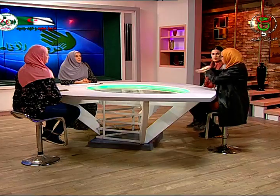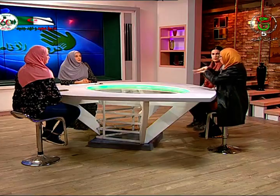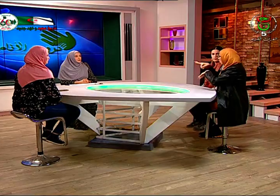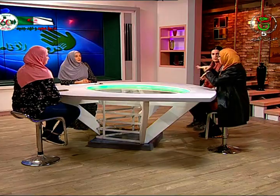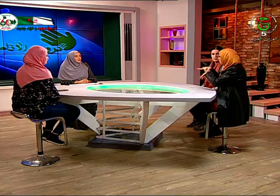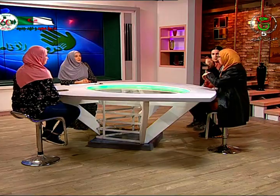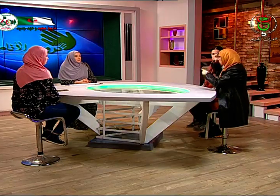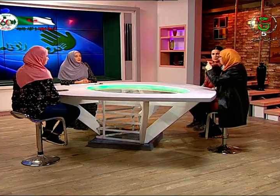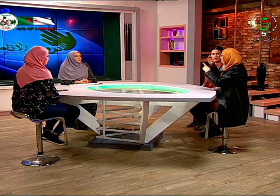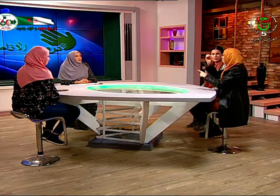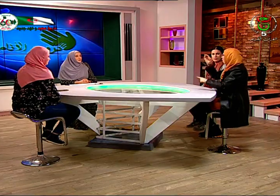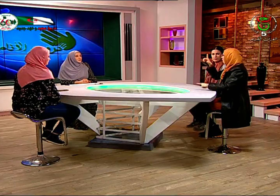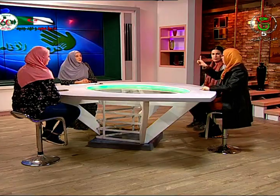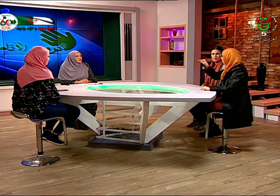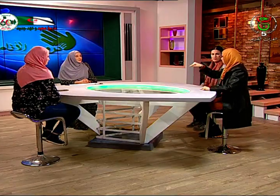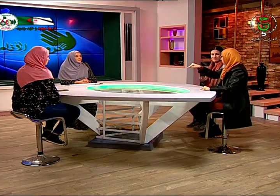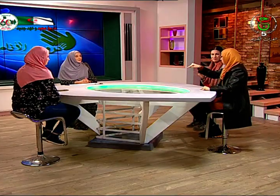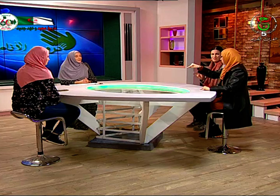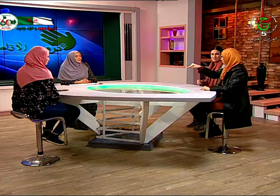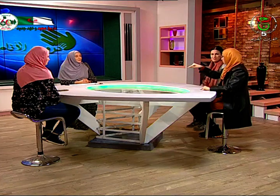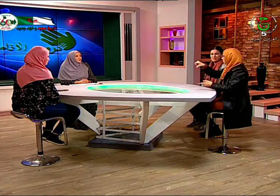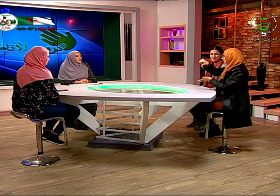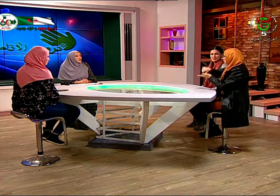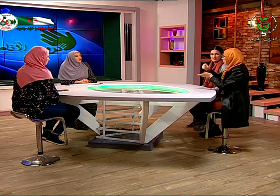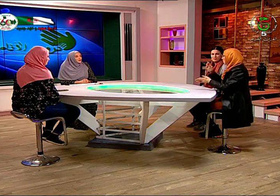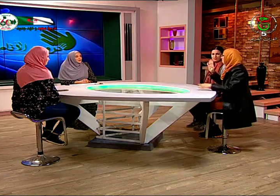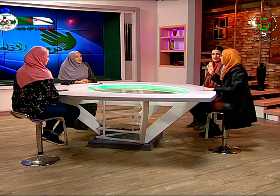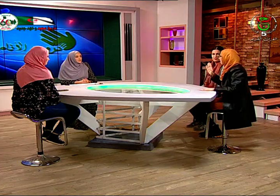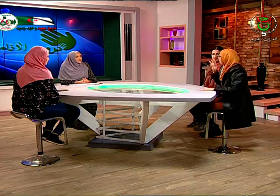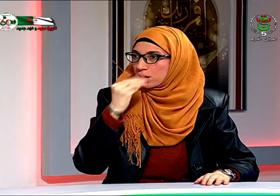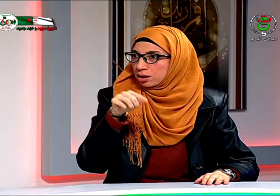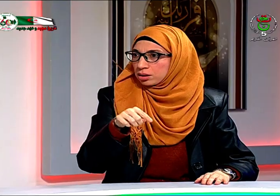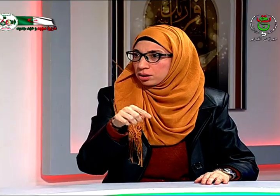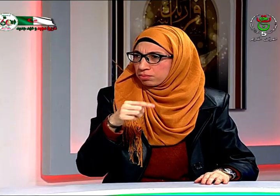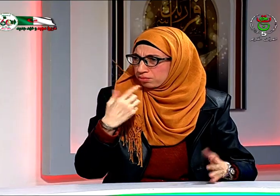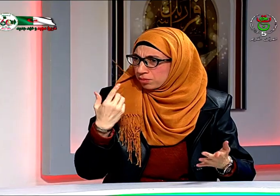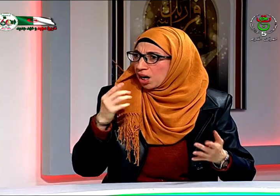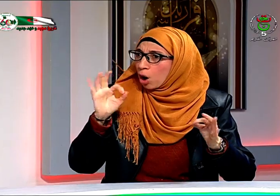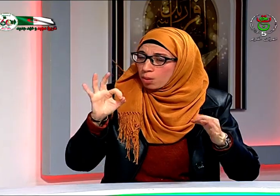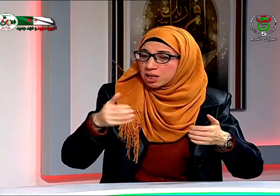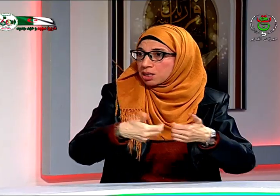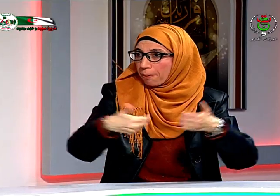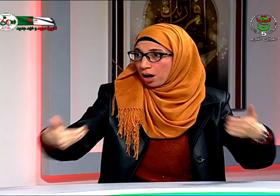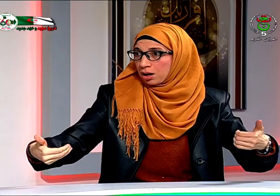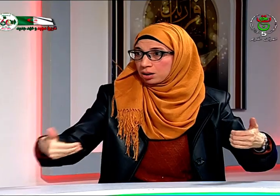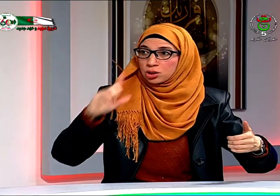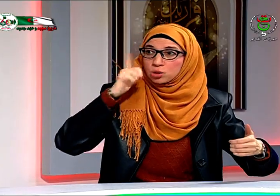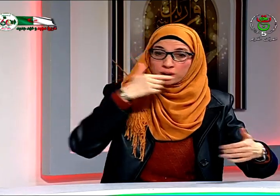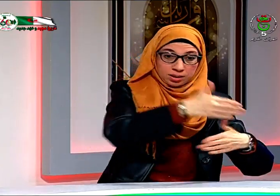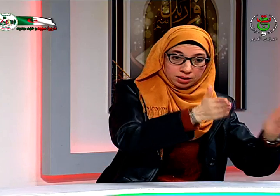لم أفهم المشكل كثير لأن كل الأسم كل السم يحطوهم في مكان واحد